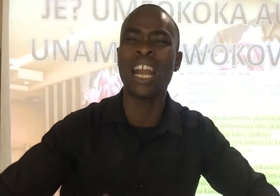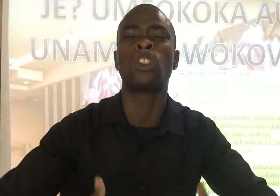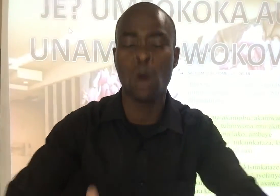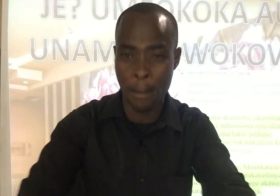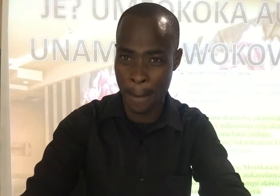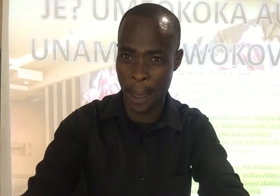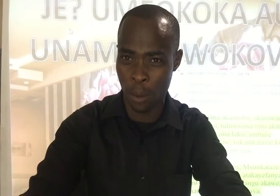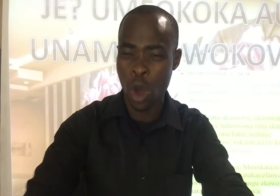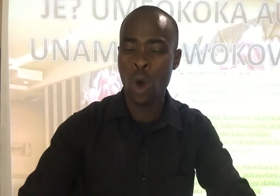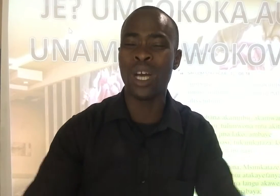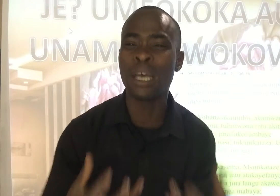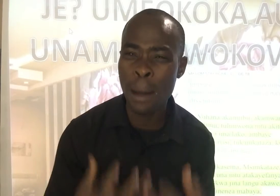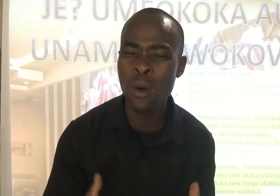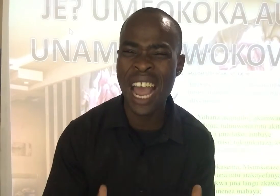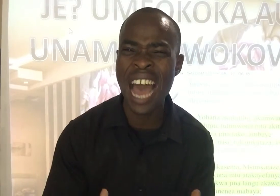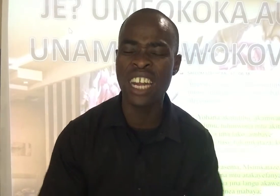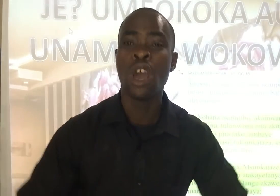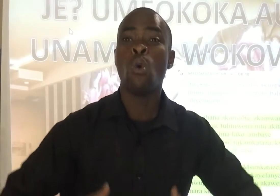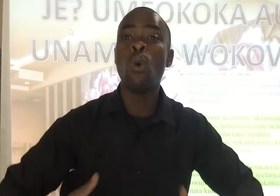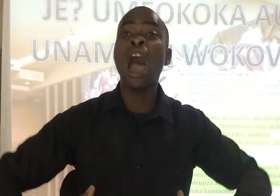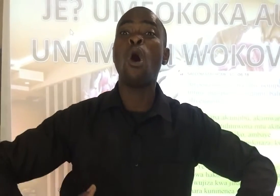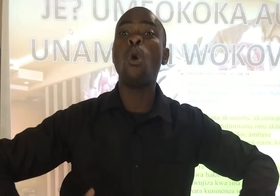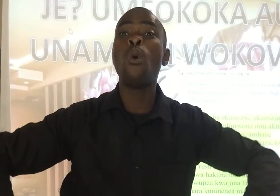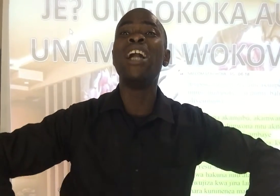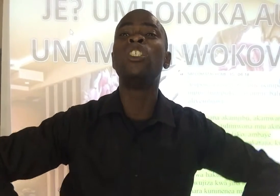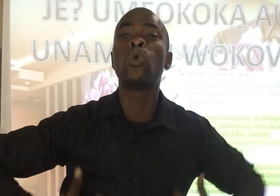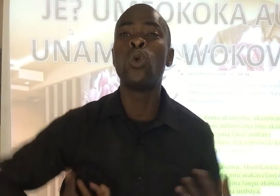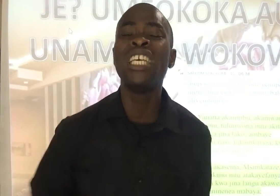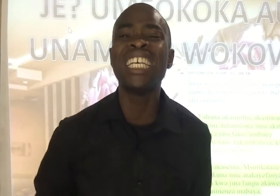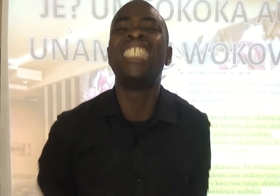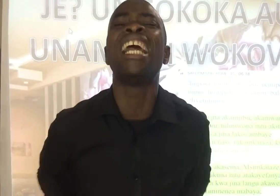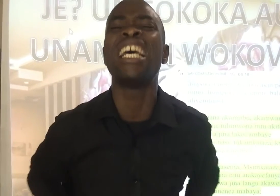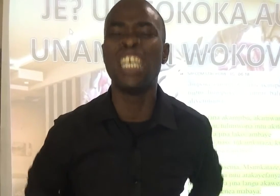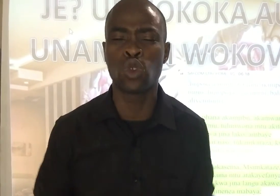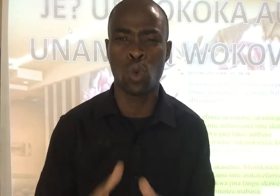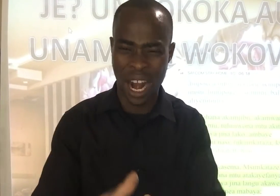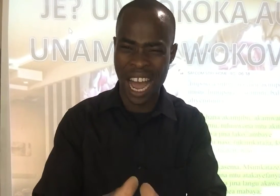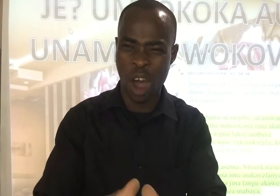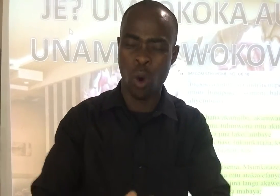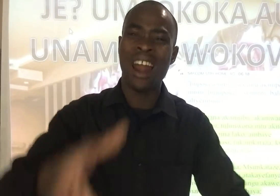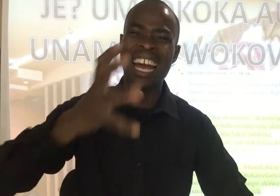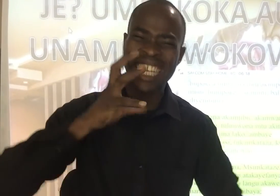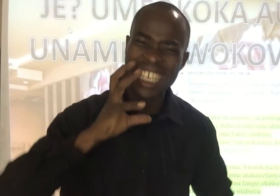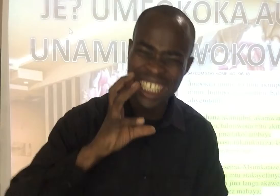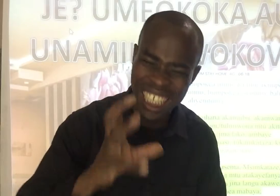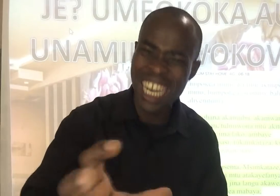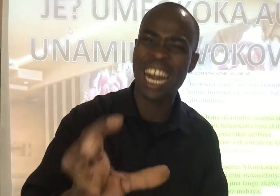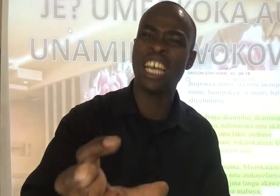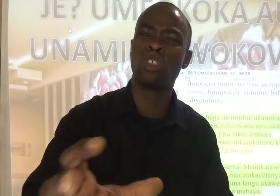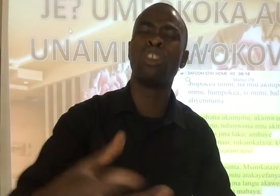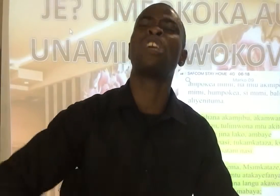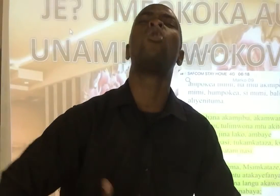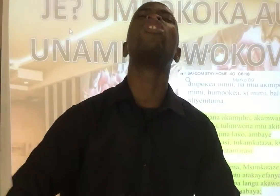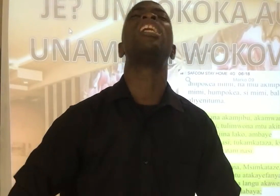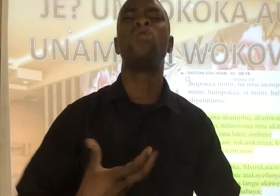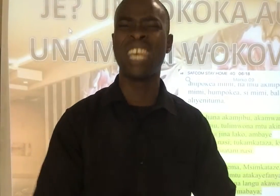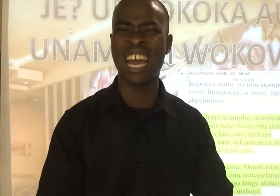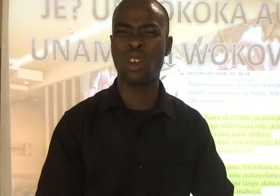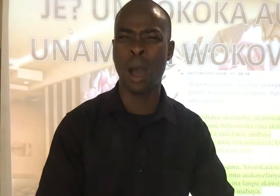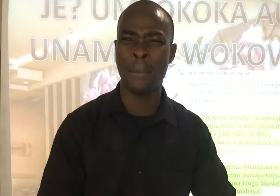na toa mapepo Kwa sababu gani Wao walichukulia jina la Yesu kualao Lakini jina la Yesu likunje duniani Kwa